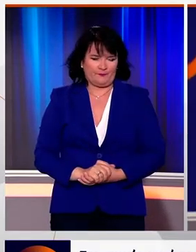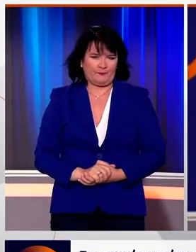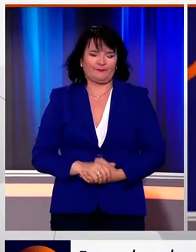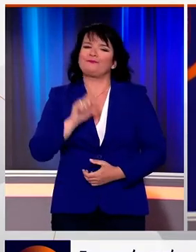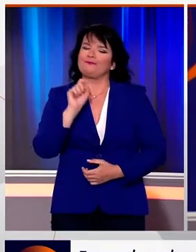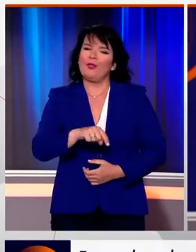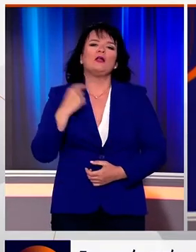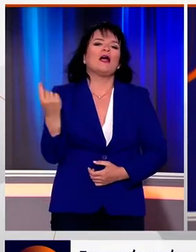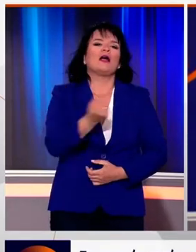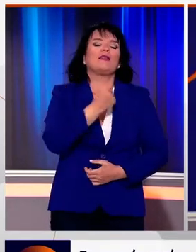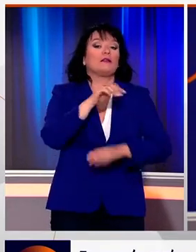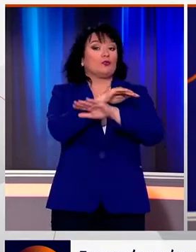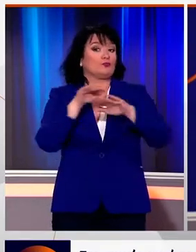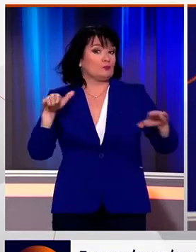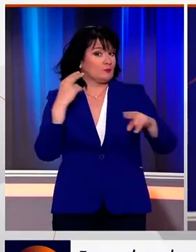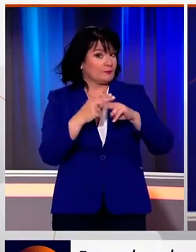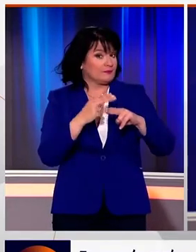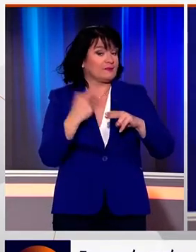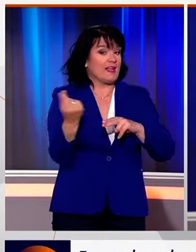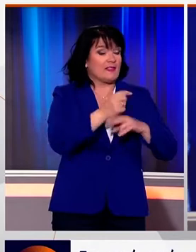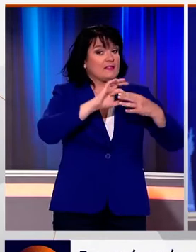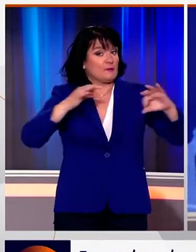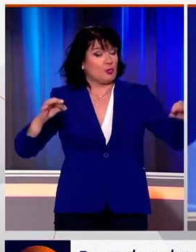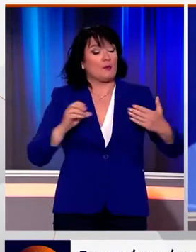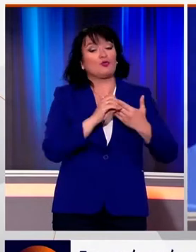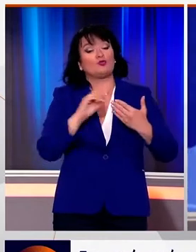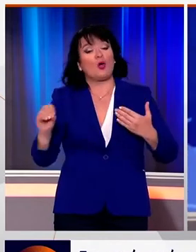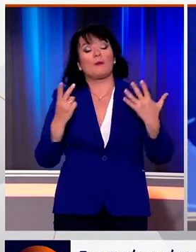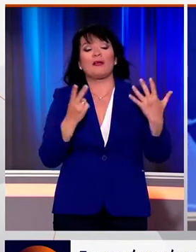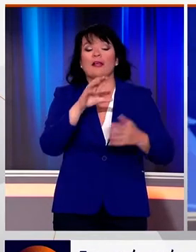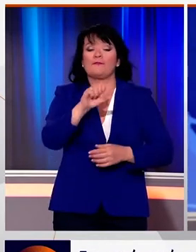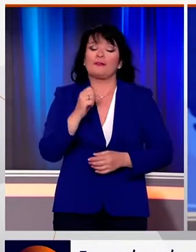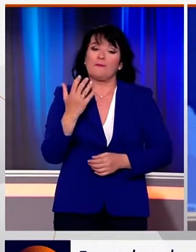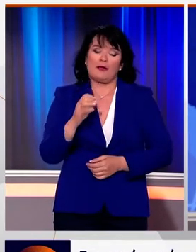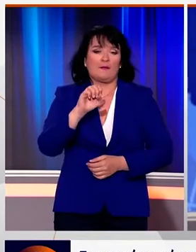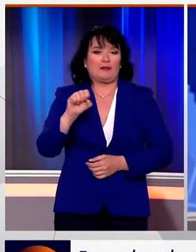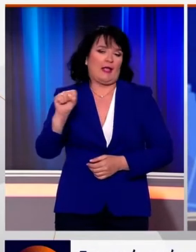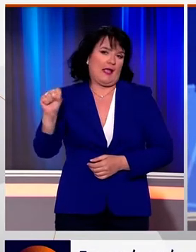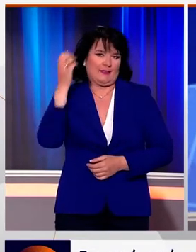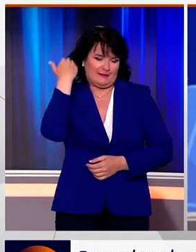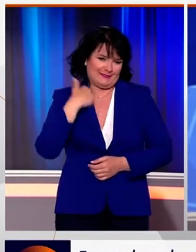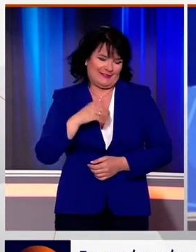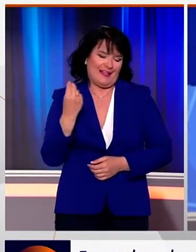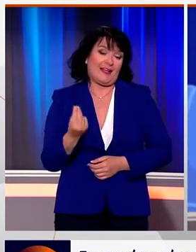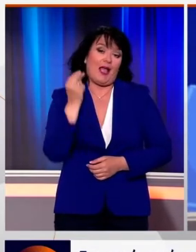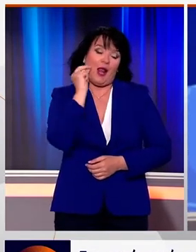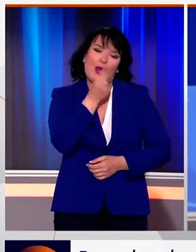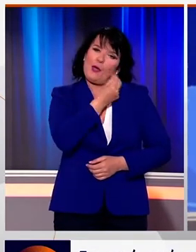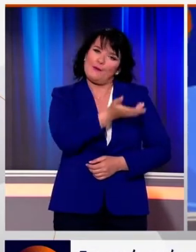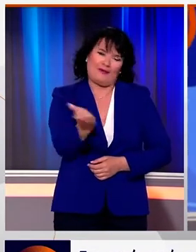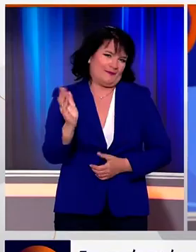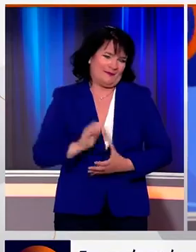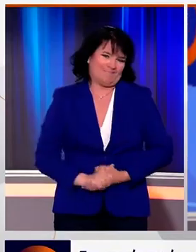Στο σημείο αυτό το δελτίο μας ολοκληρώθηκε. Όλες οι ειδήσεις αναλυτικά στο κεντρικό δελτίο του Open στις 7 παραπέντε με την Έλλη Στάι.